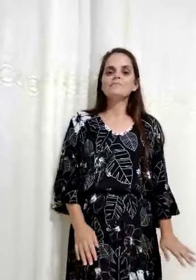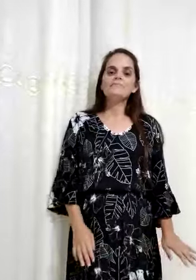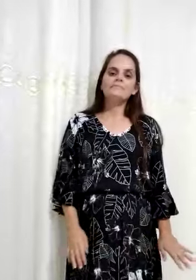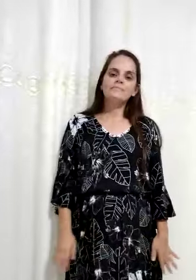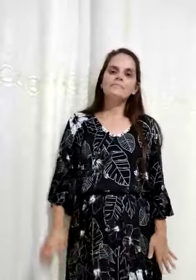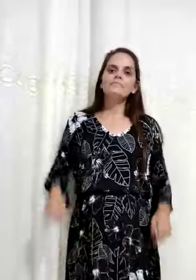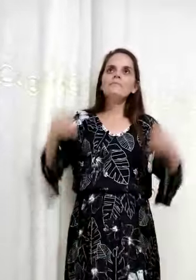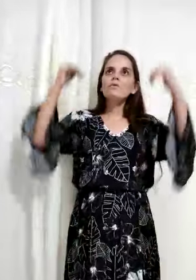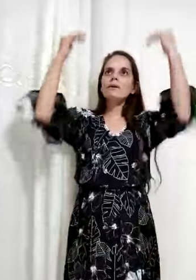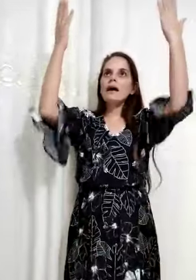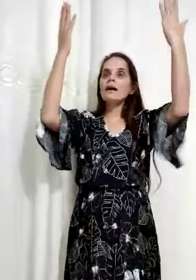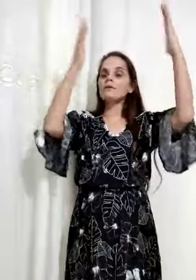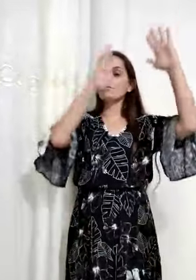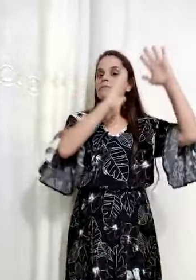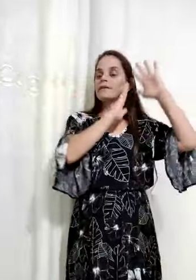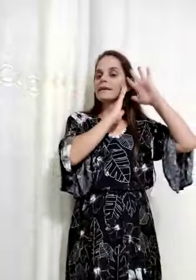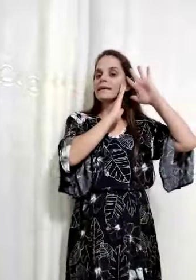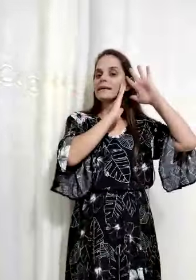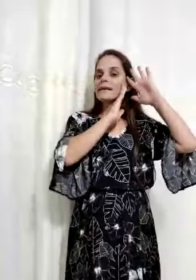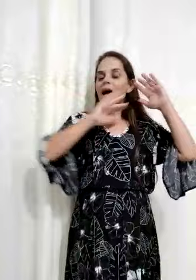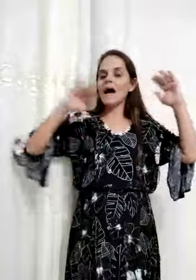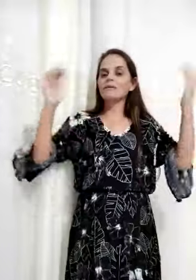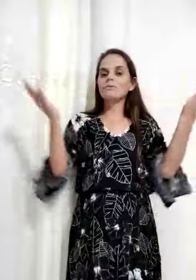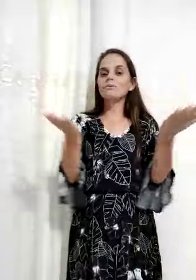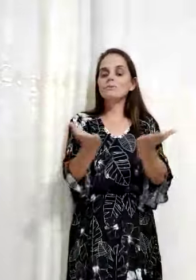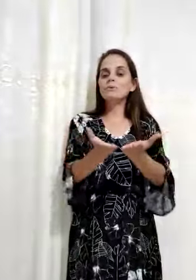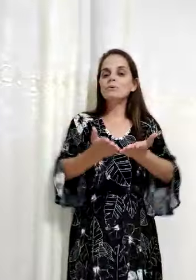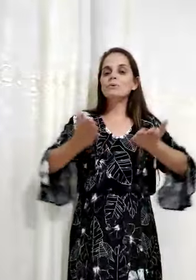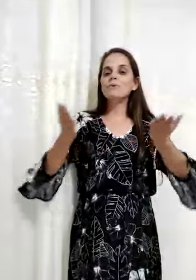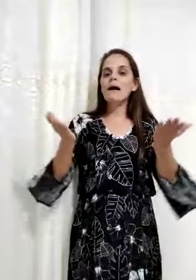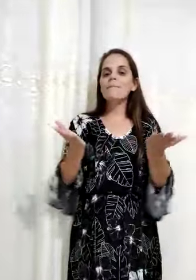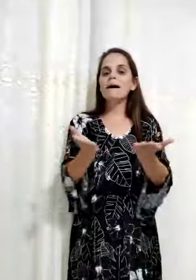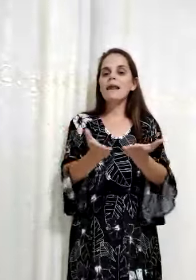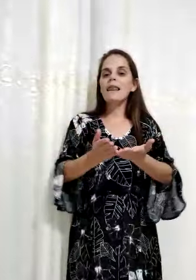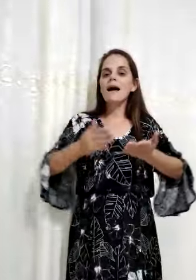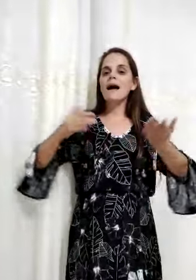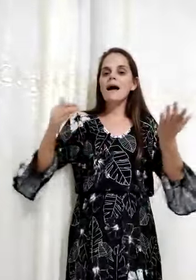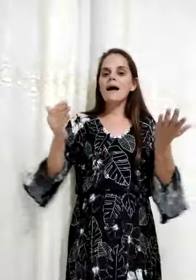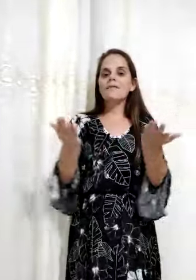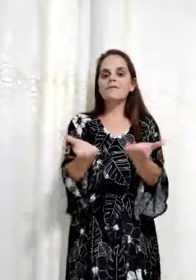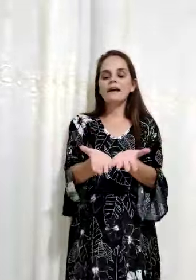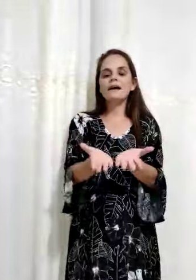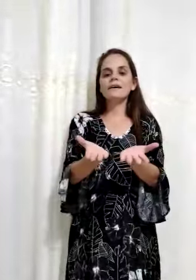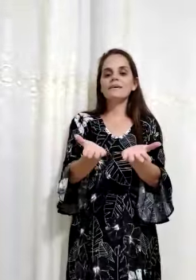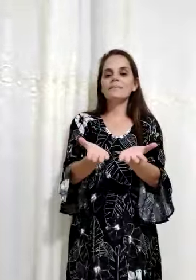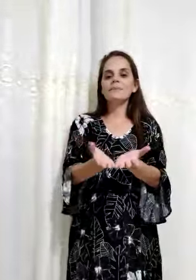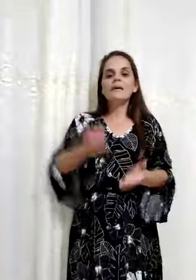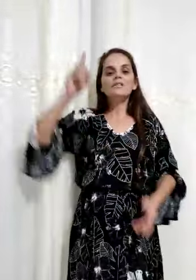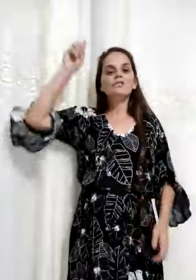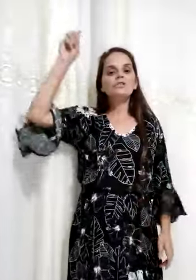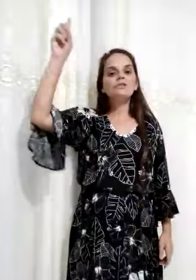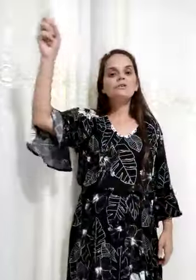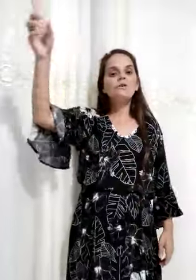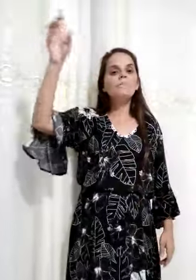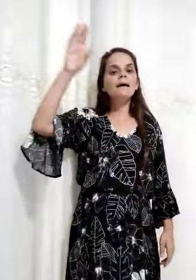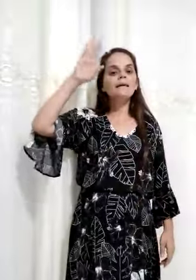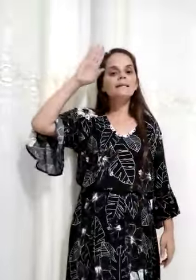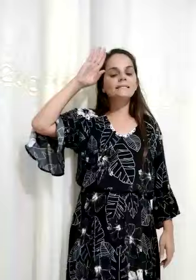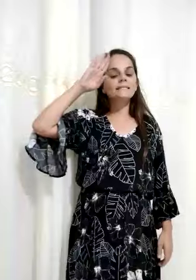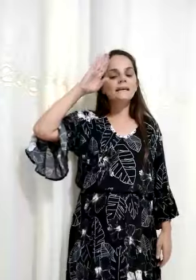Deus, eu quero ouvir a Tua Palavra e Te